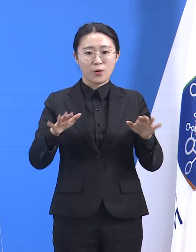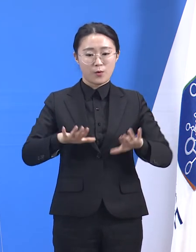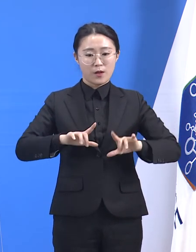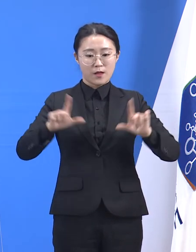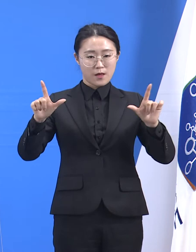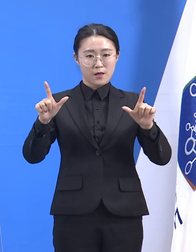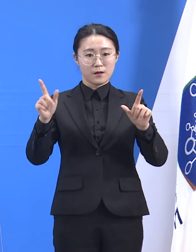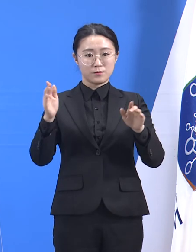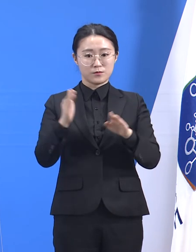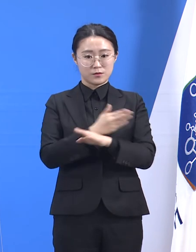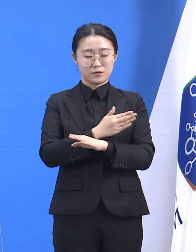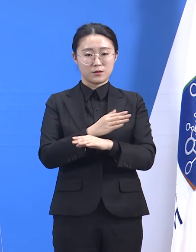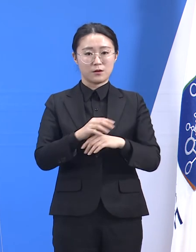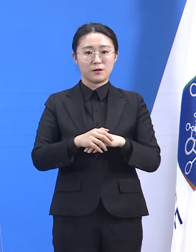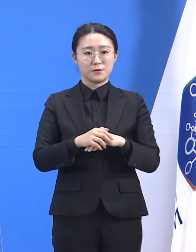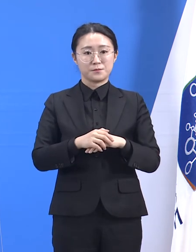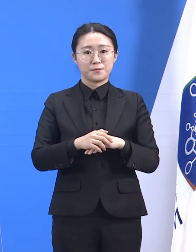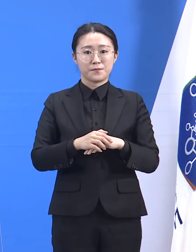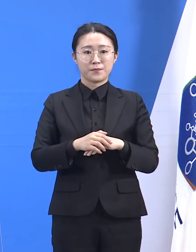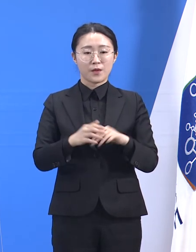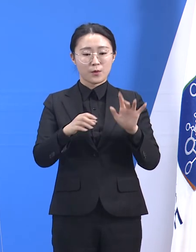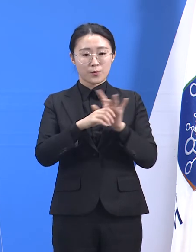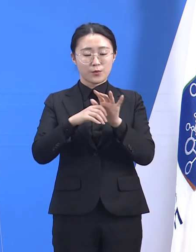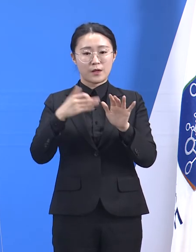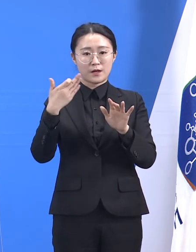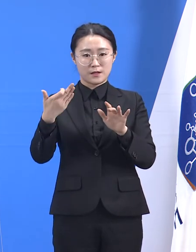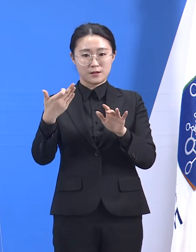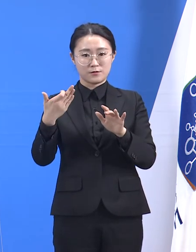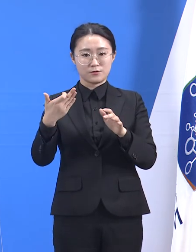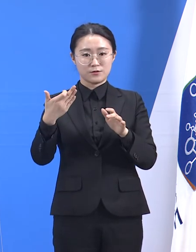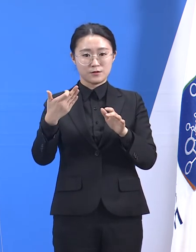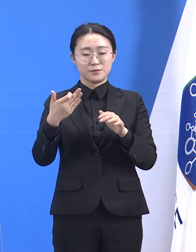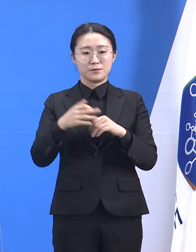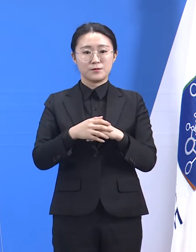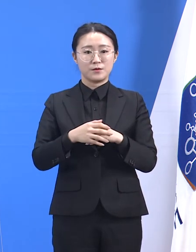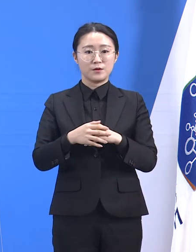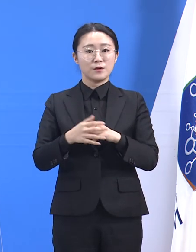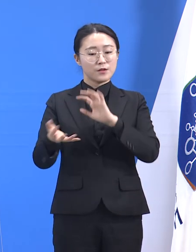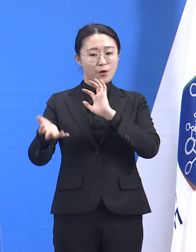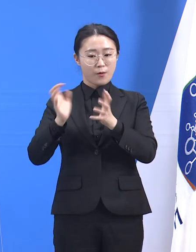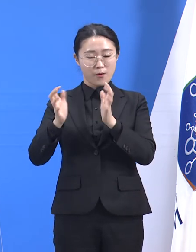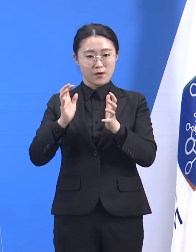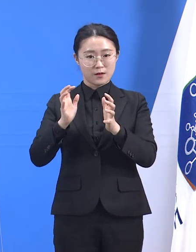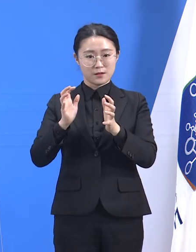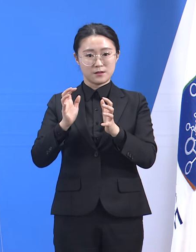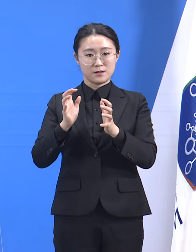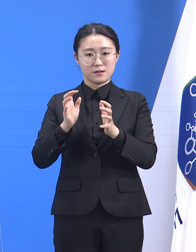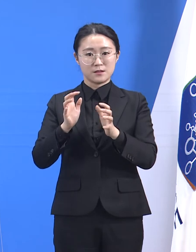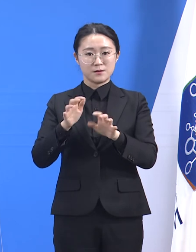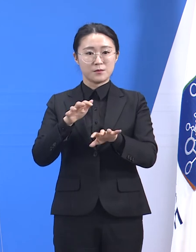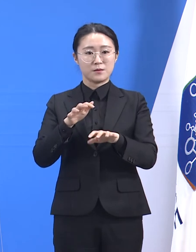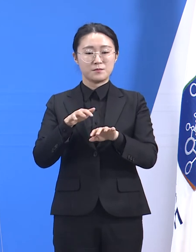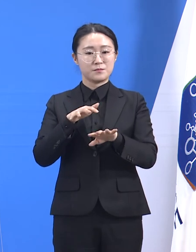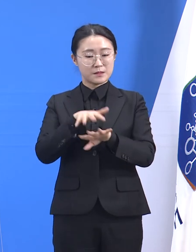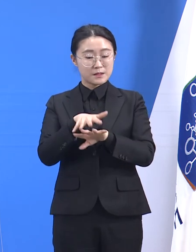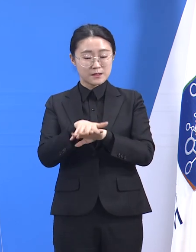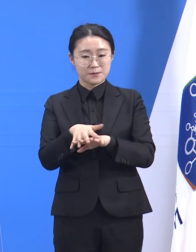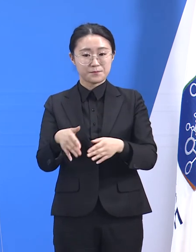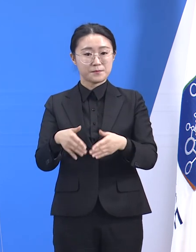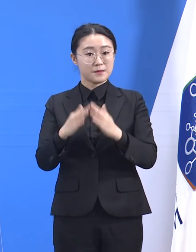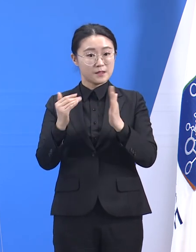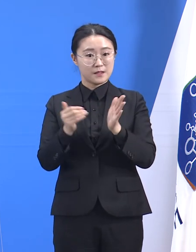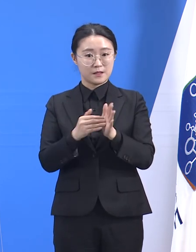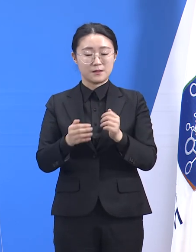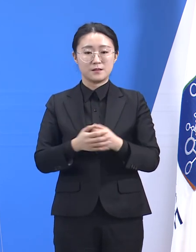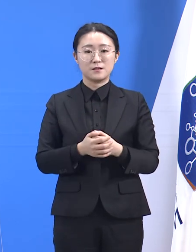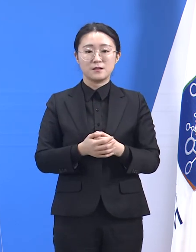네트워크 협의회를 정기 운영 중입니다. 지난 1월 9일 도청에서 첫 회의를 가졌고 오는 29일에는 온라인을